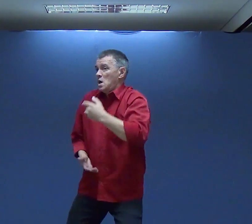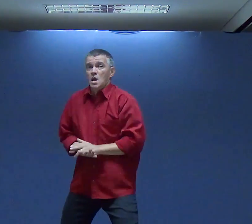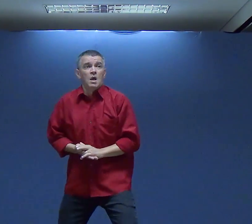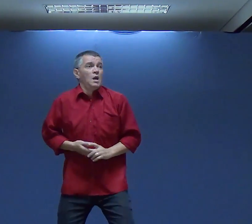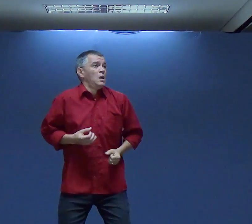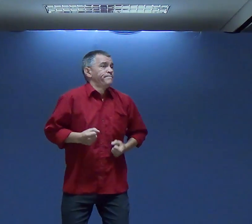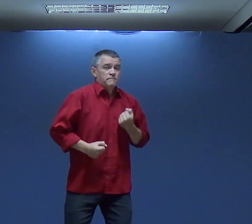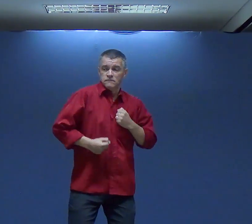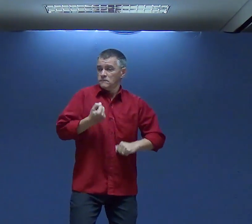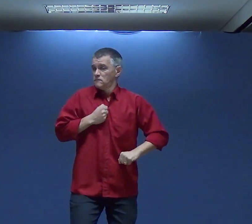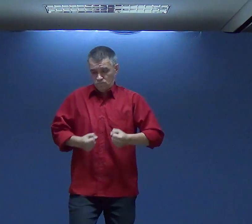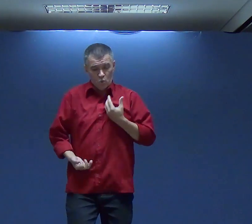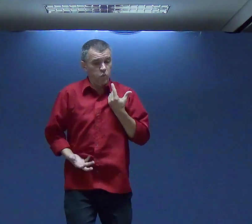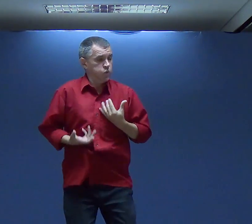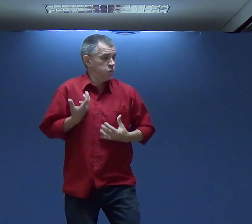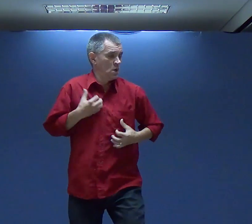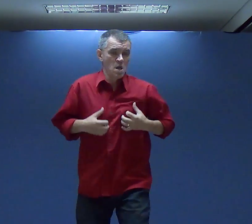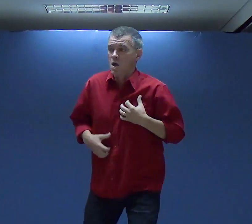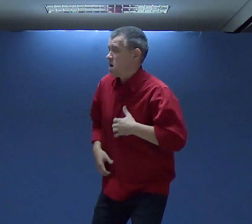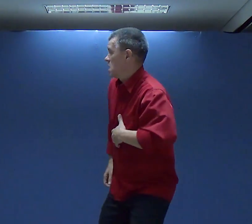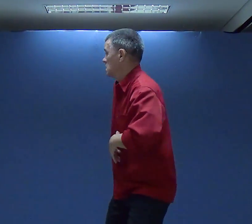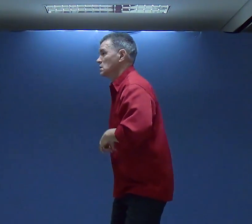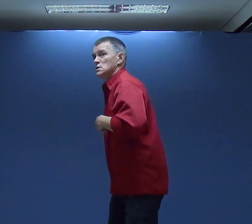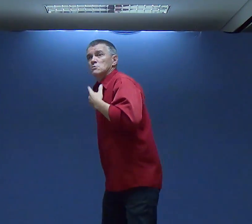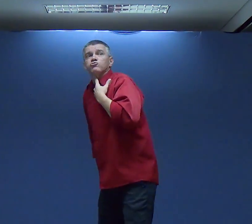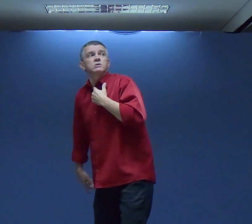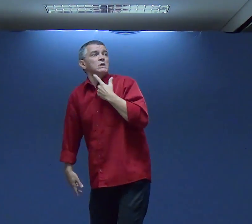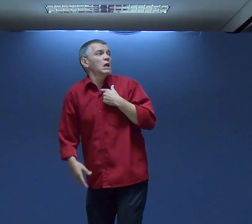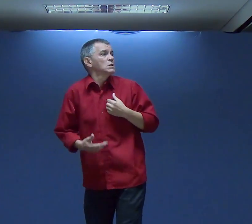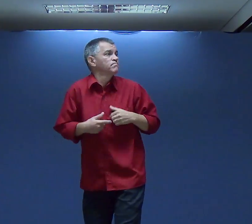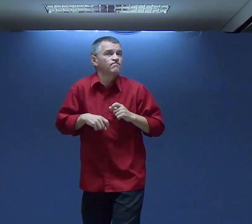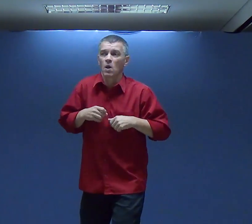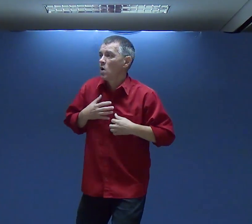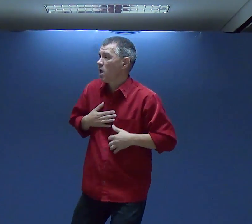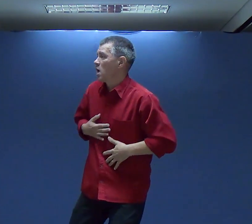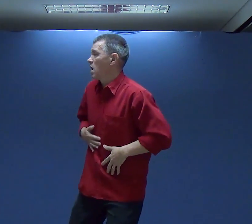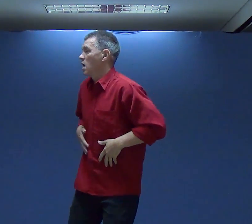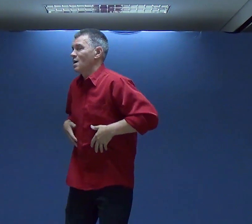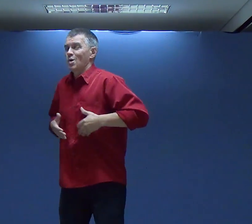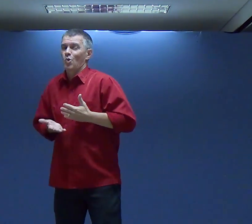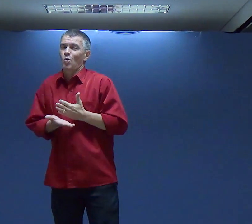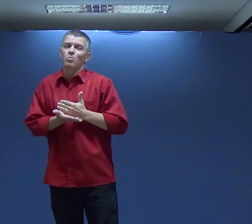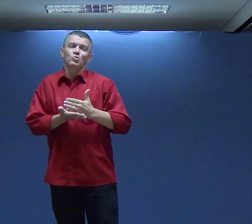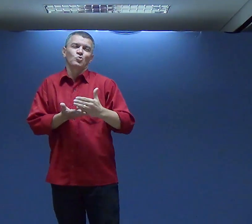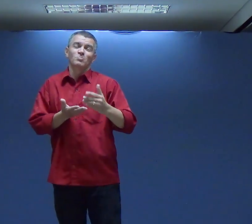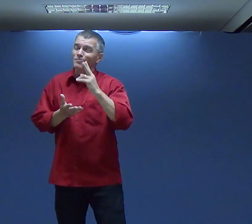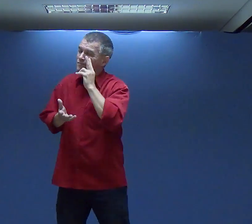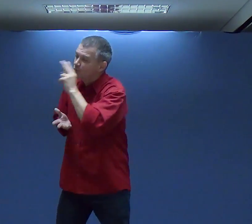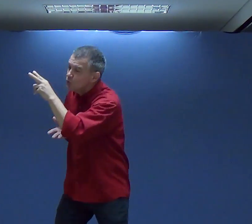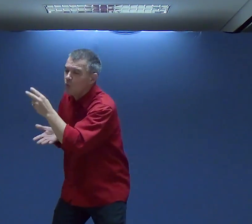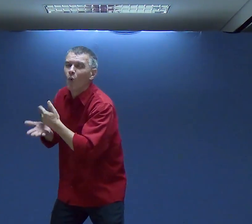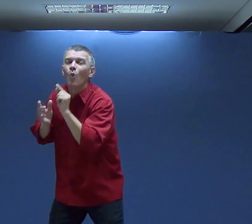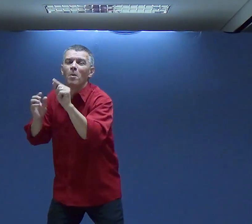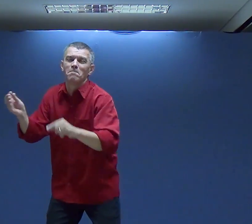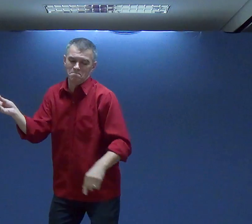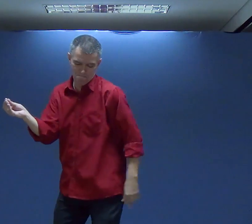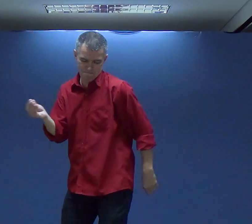mulher E a desejou E realmente Ficou muito desejoso Dela